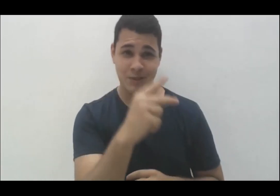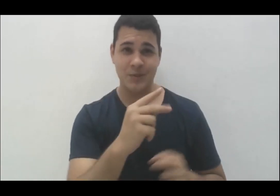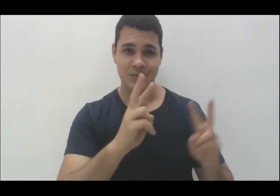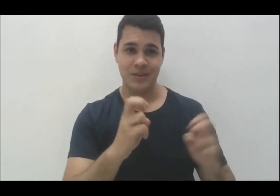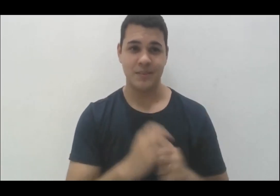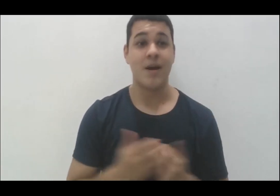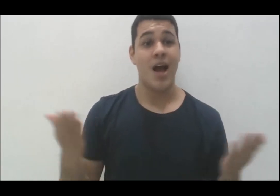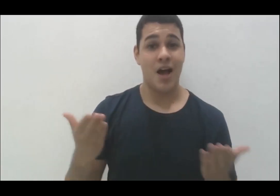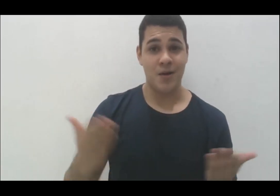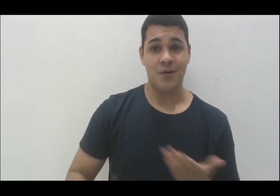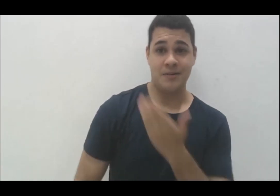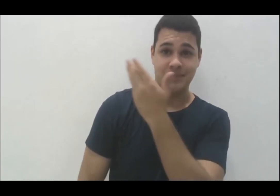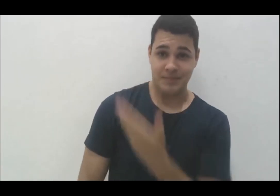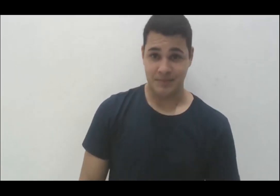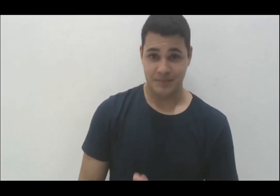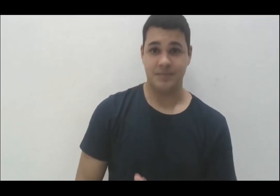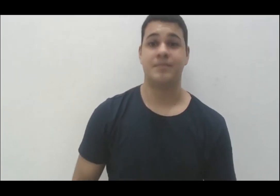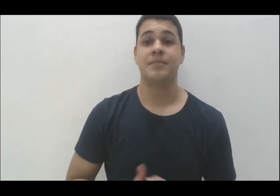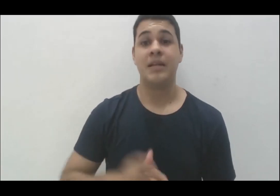Armando Nembre.